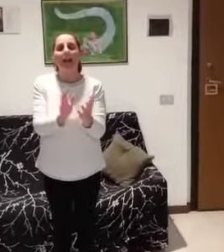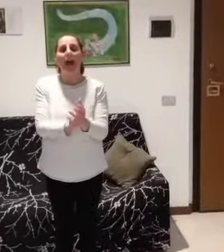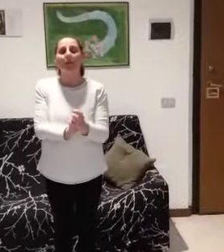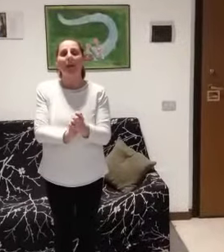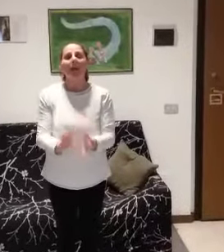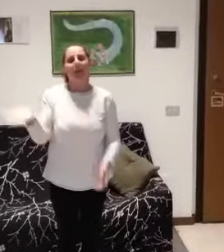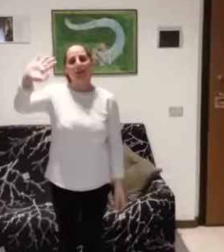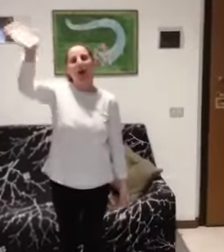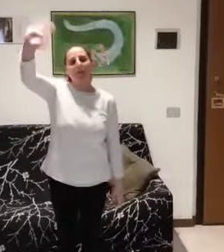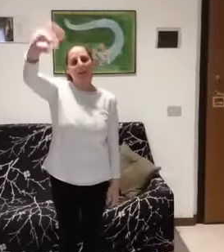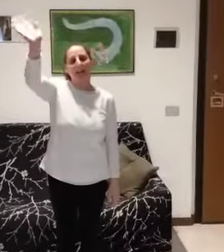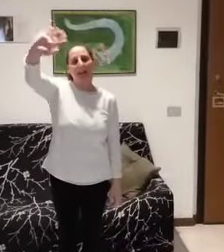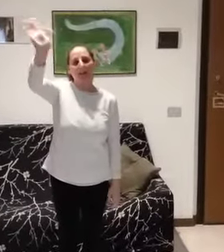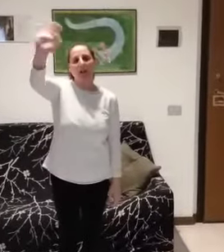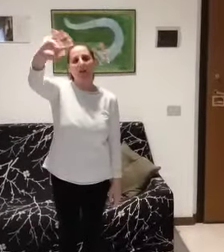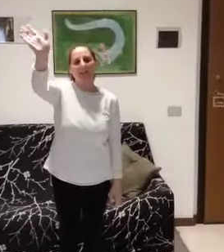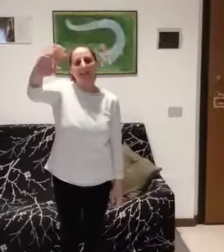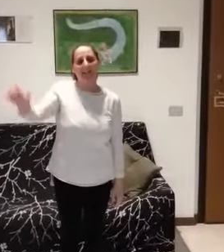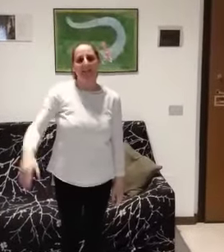Ciao bambini, ciao Rossi!